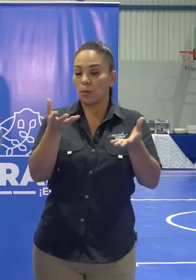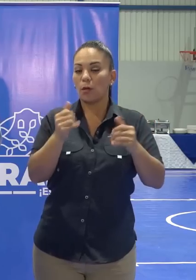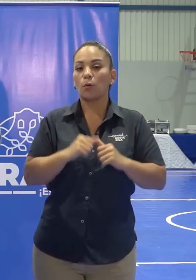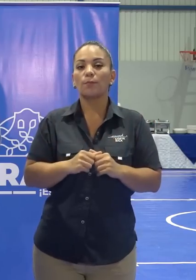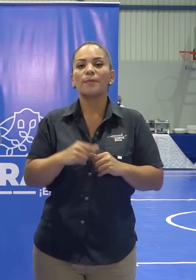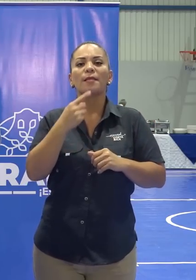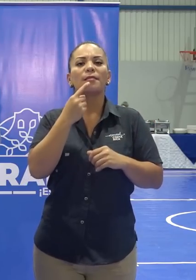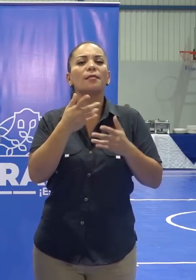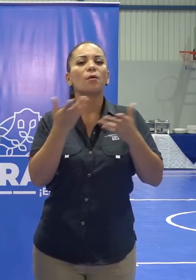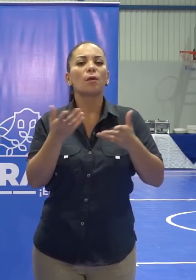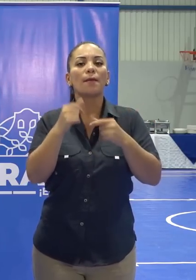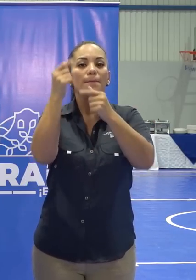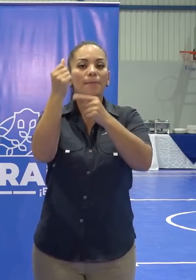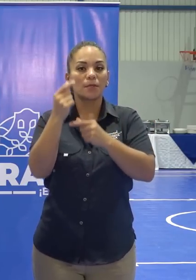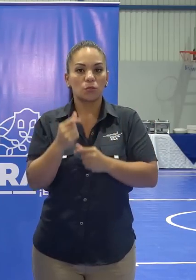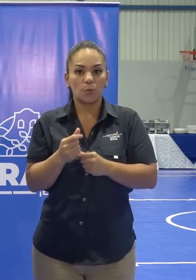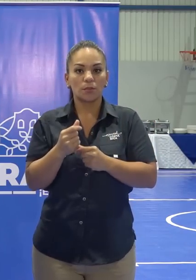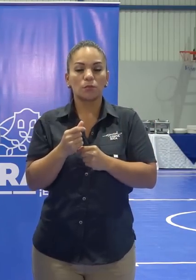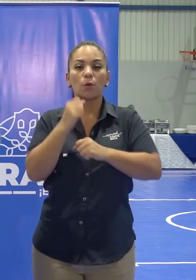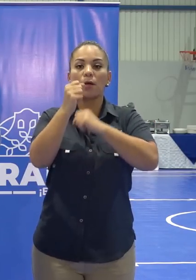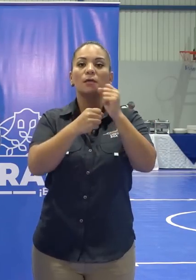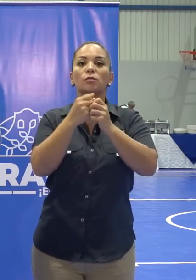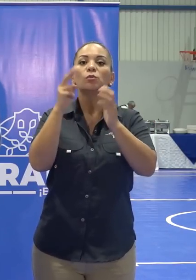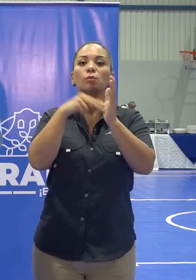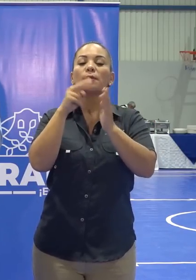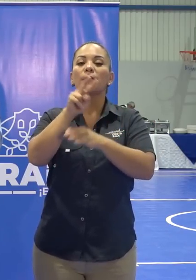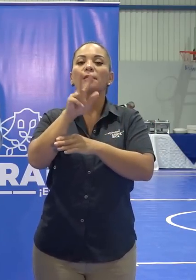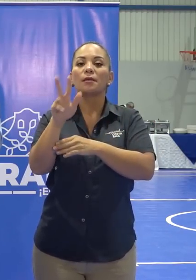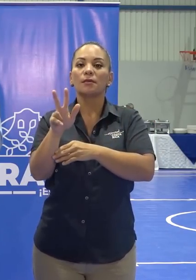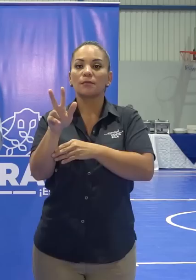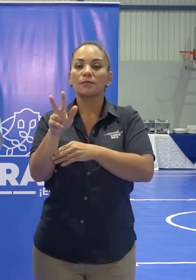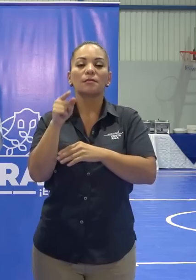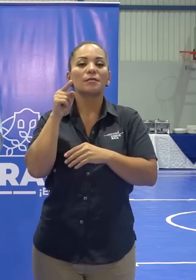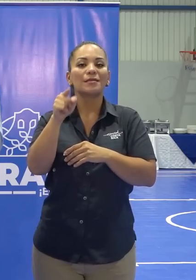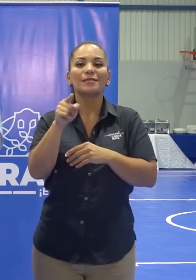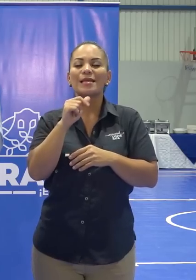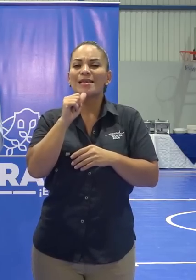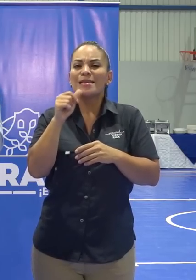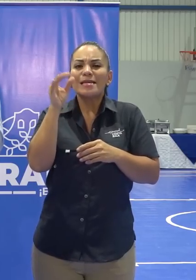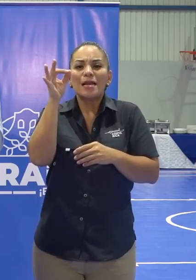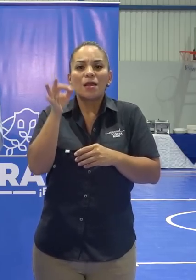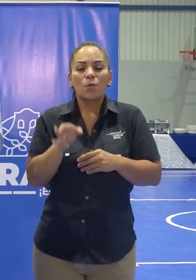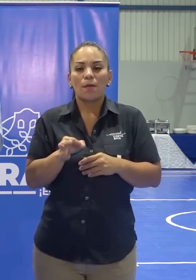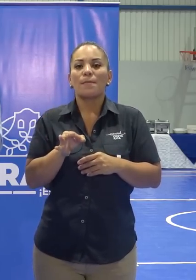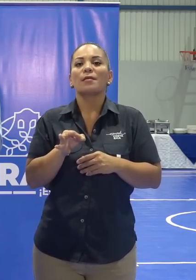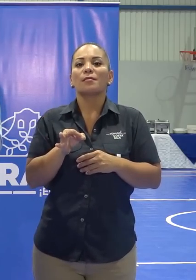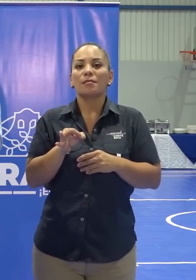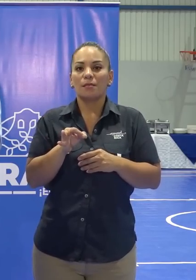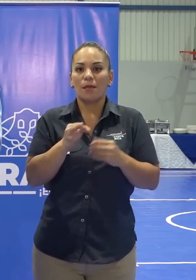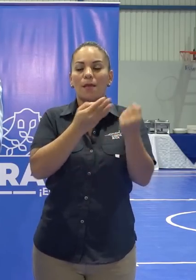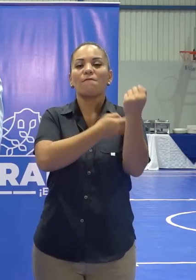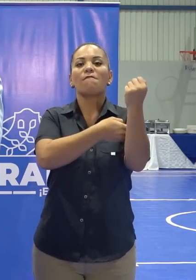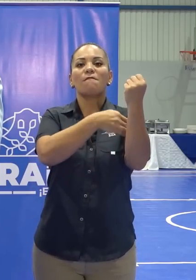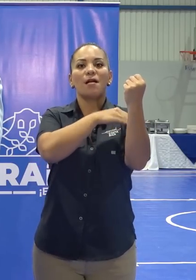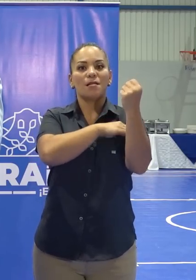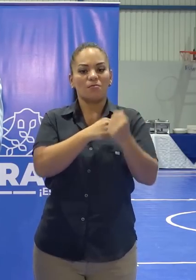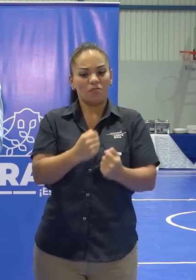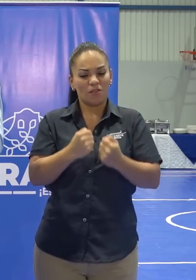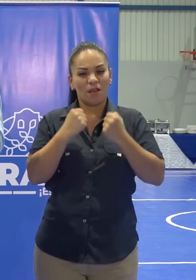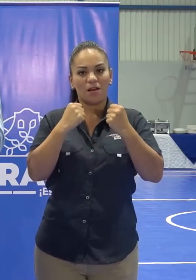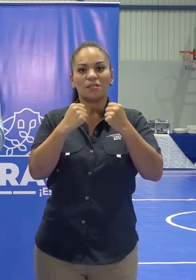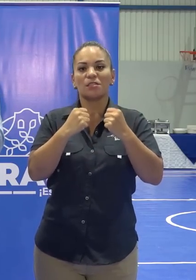que el presupuesto del 2023 es increíblemente valiente y agresivo.